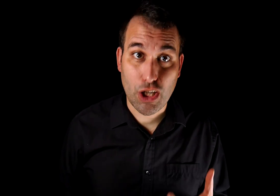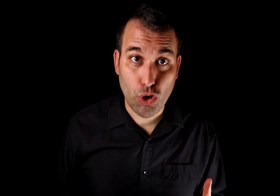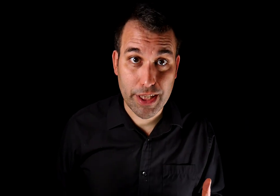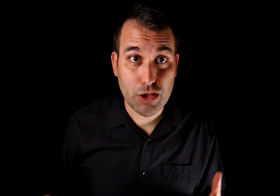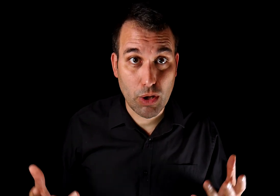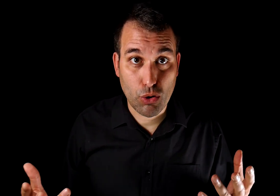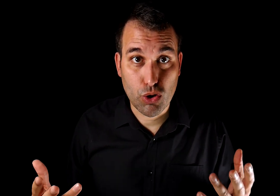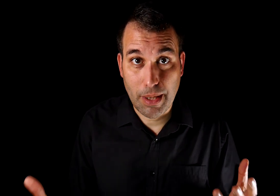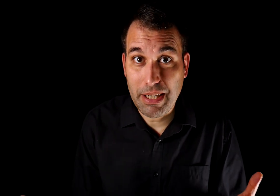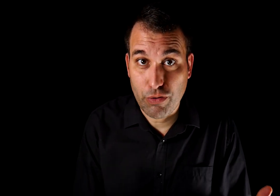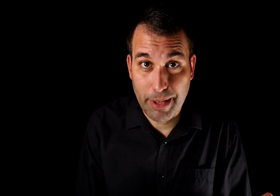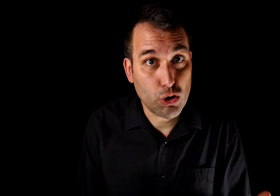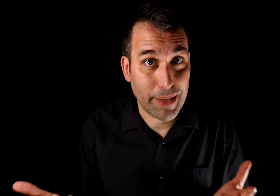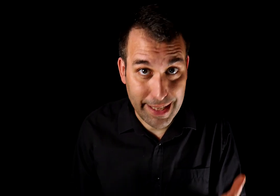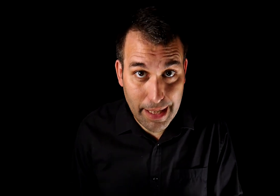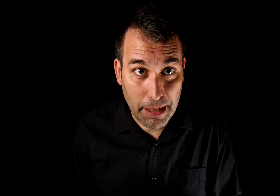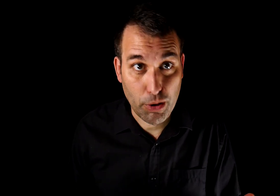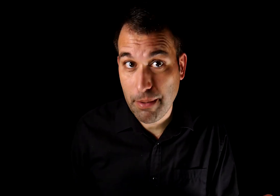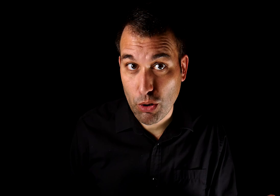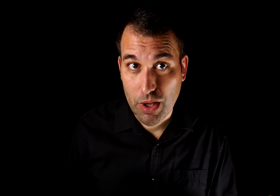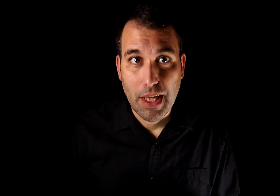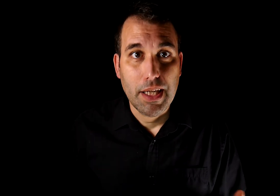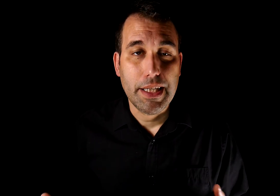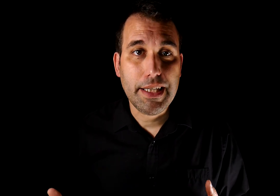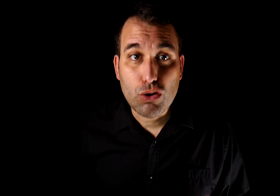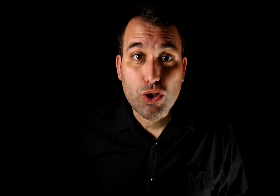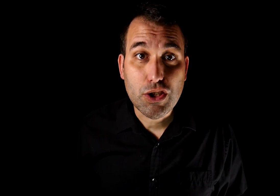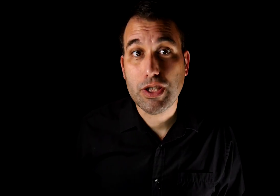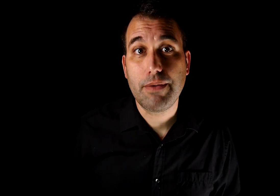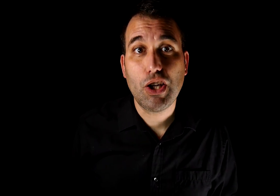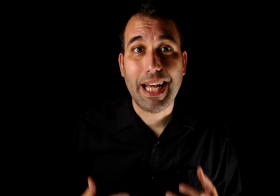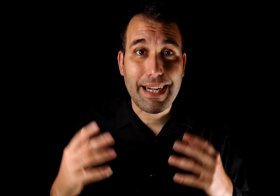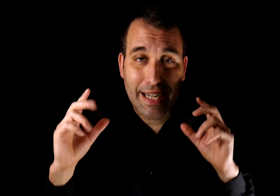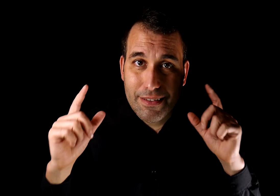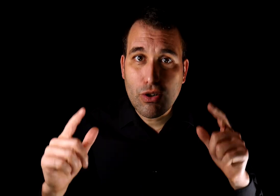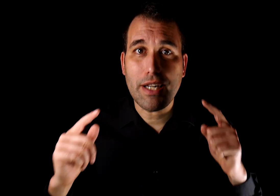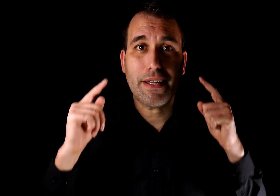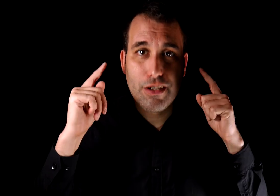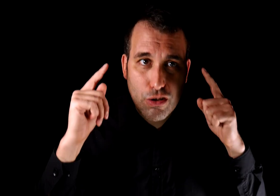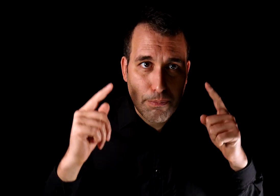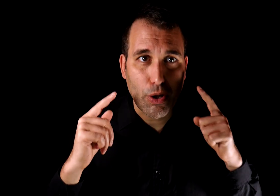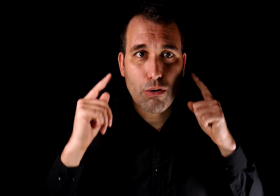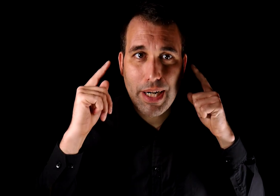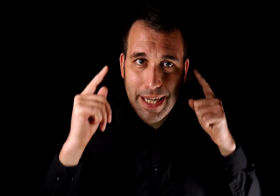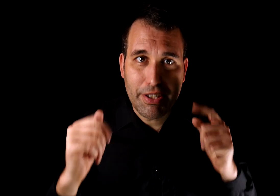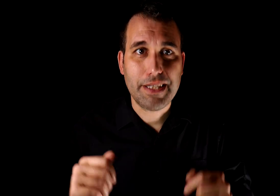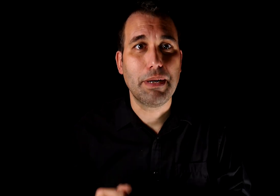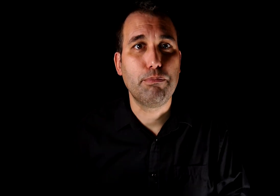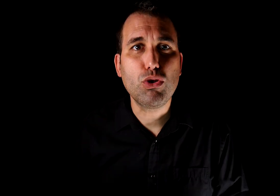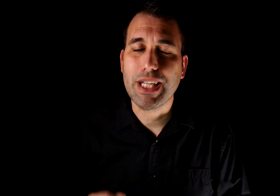rojas cuando uno está mal informado sobre el tema, por ejemplo. Y en otros casos es debido a la racionalización por la cual la víctima busca